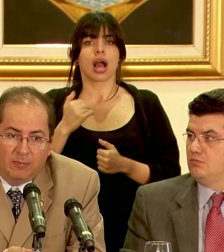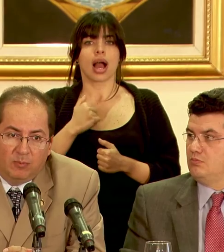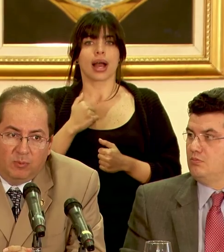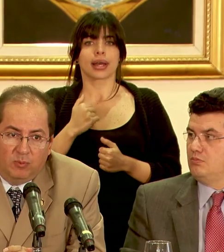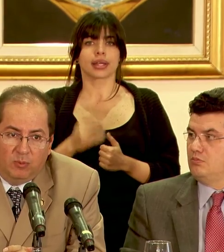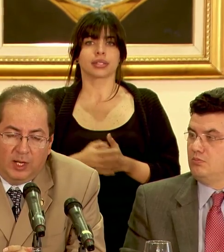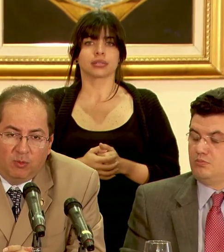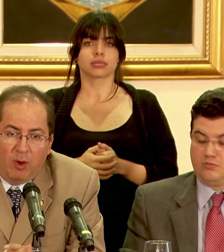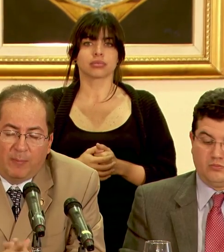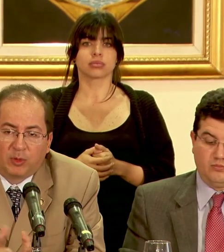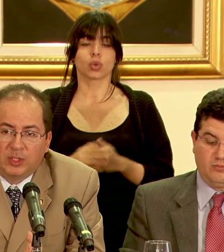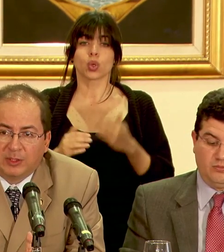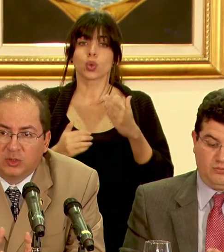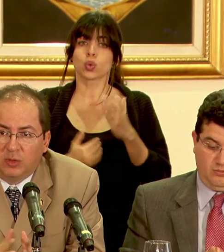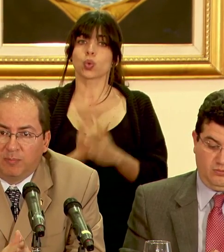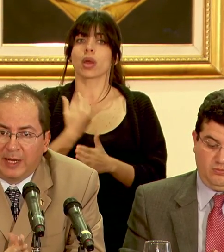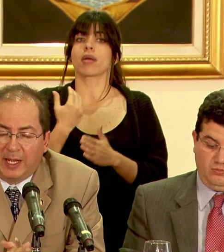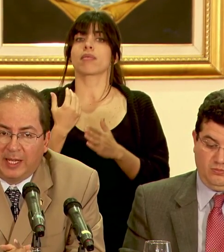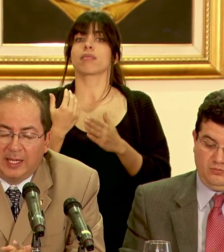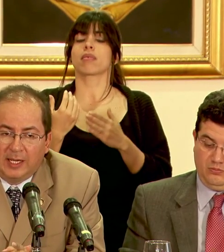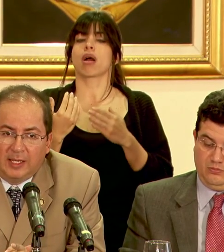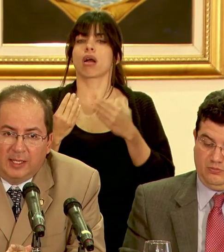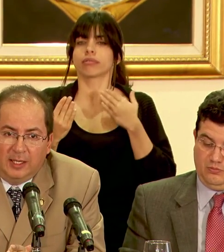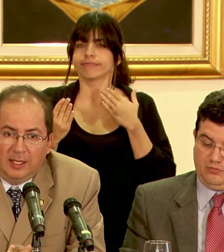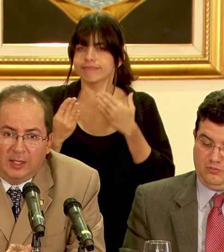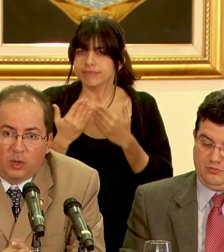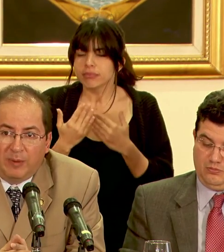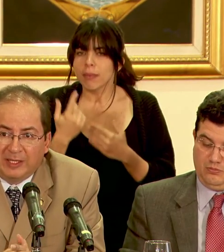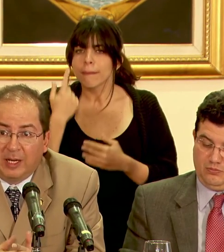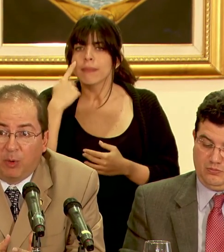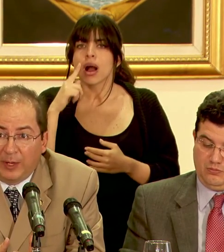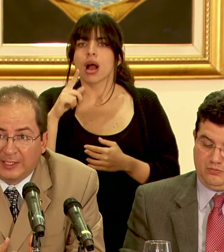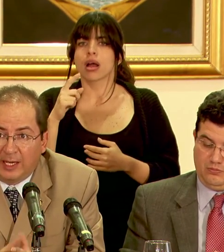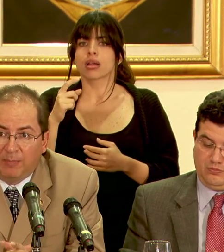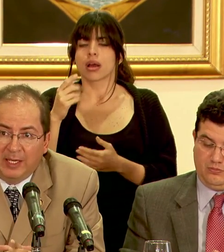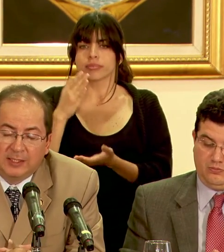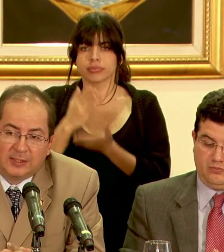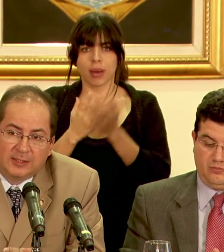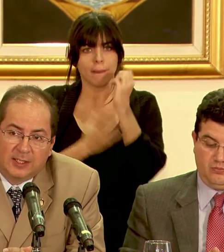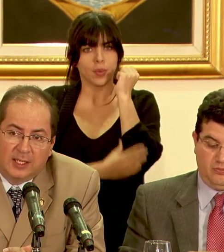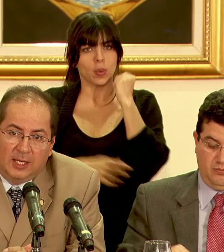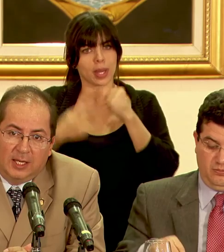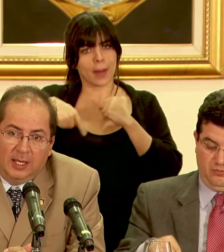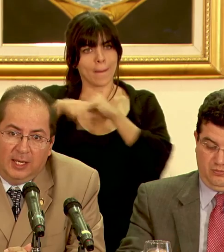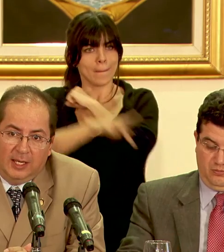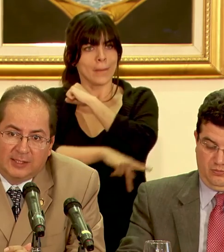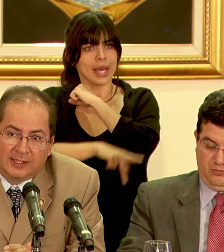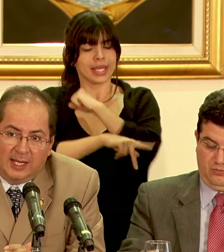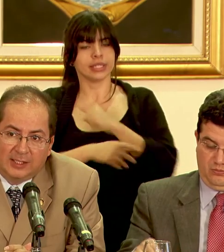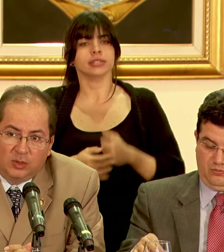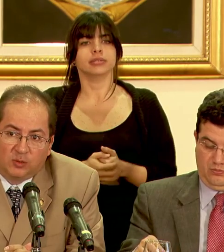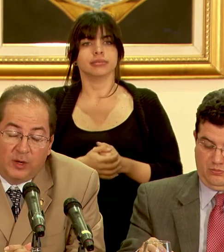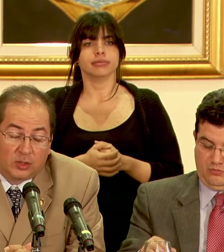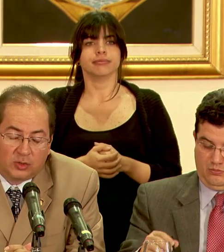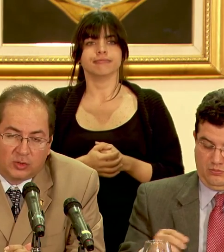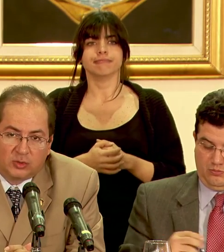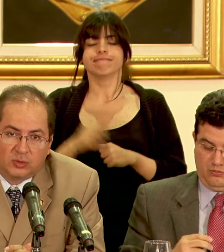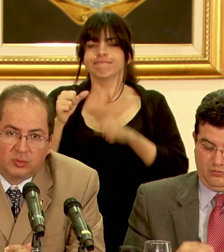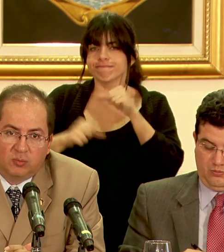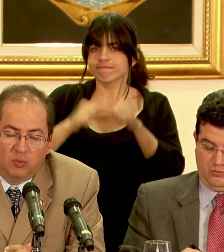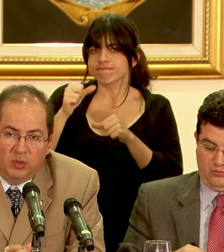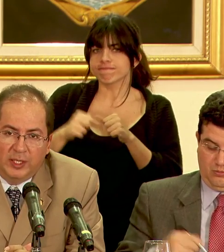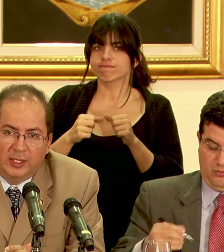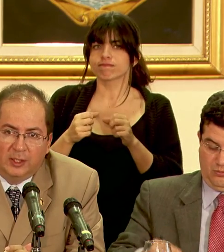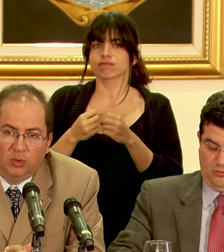una nueva aproximación para combatir la pobreza en el país se están haciendo esfuerzos